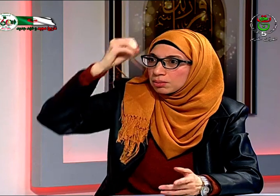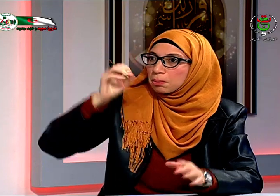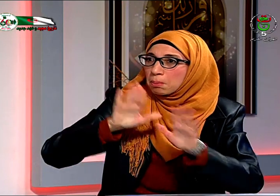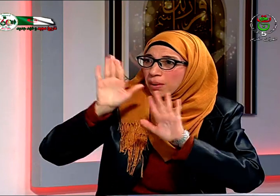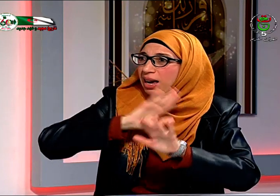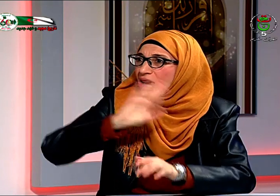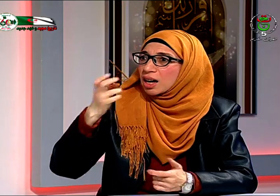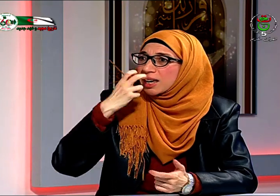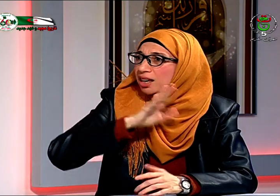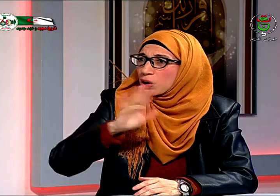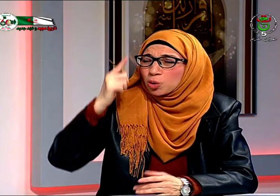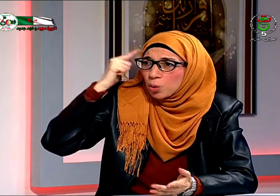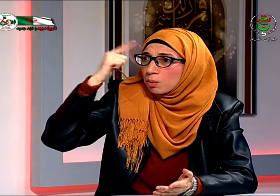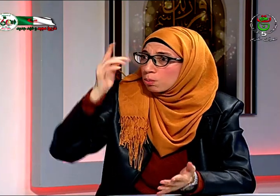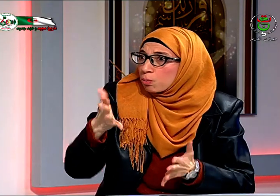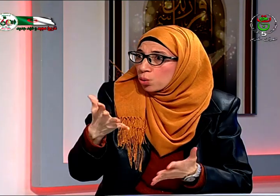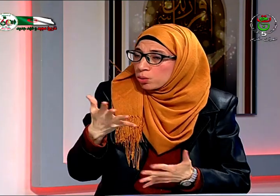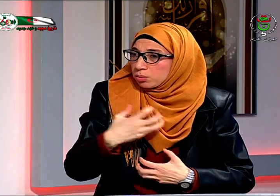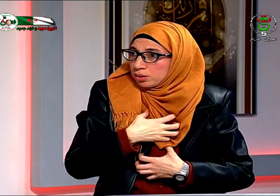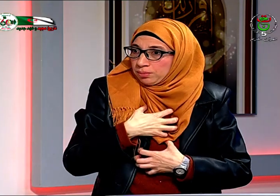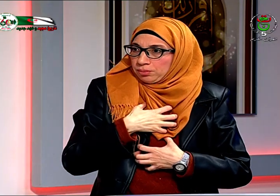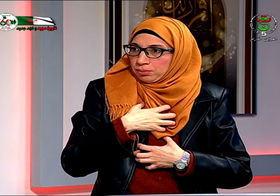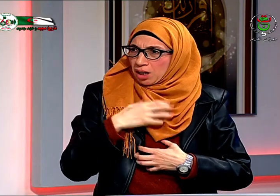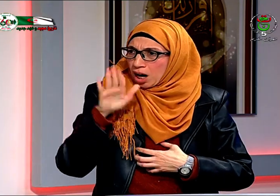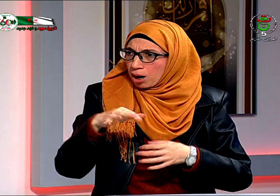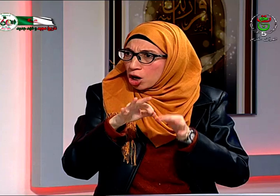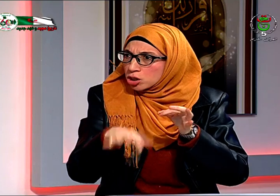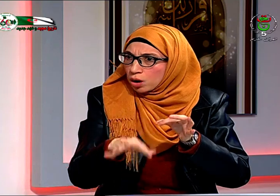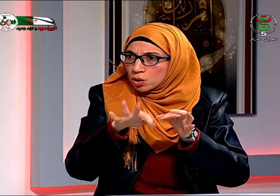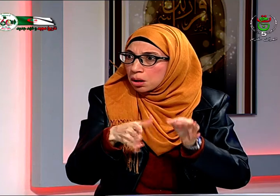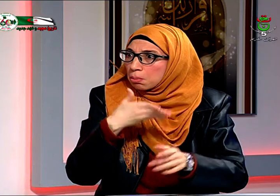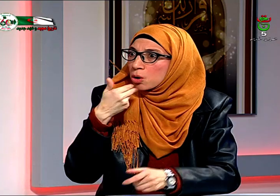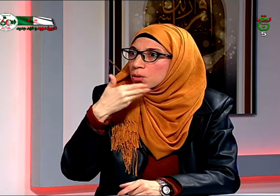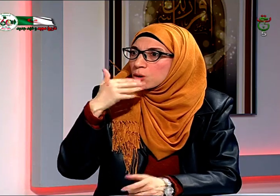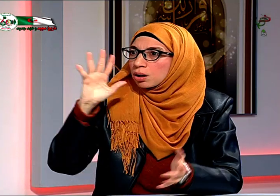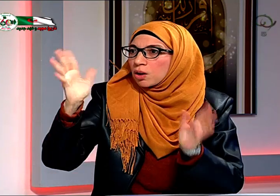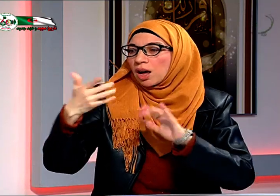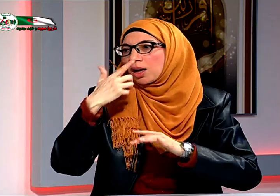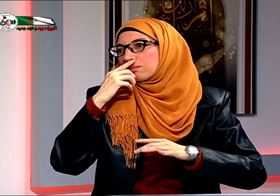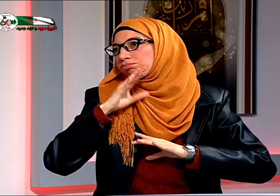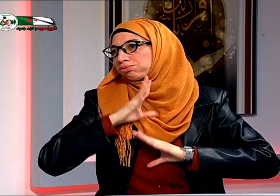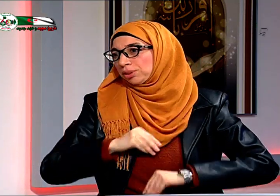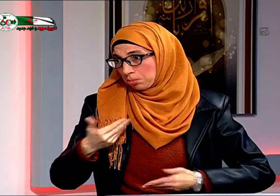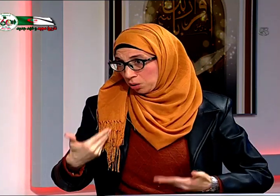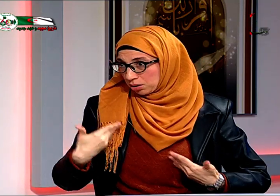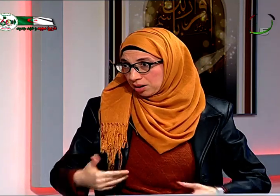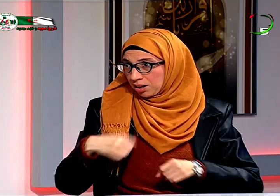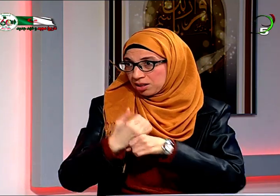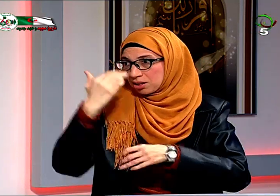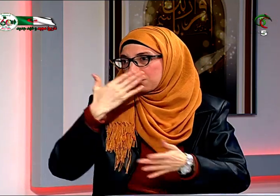الوالدين كان يظن أنه لا مستقبل لي لذلك كانوا خايفين ومتوطرين وكان حبي الوالد يحب يشوف